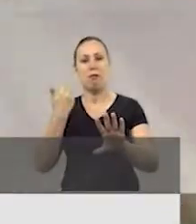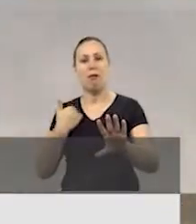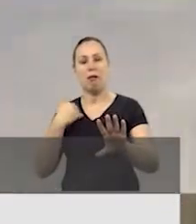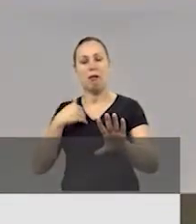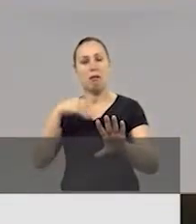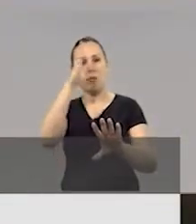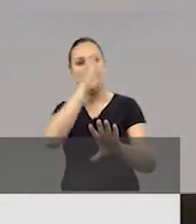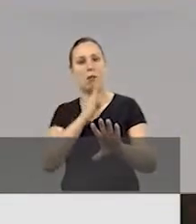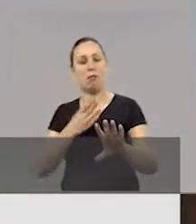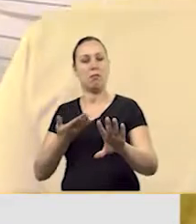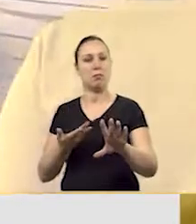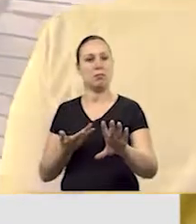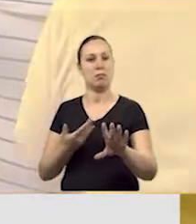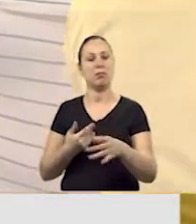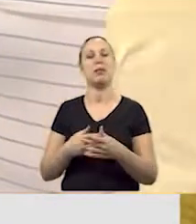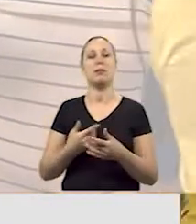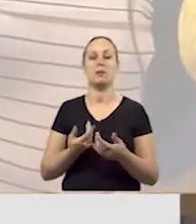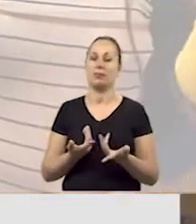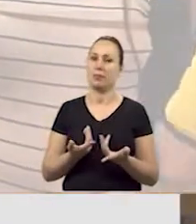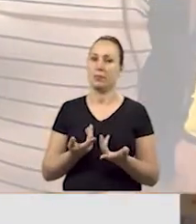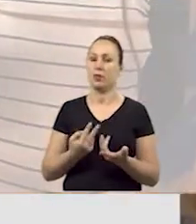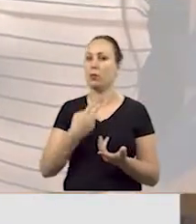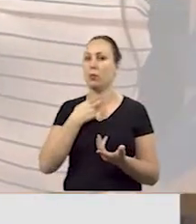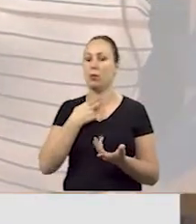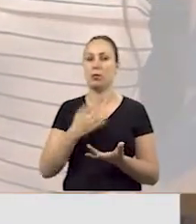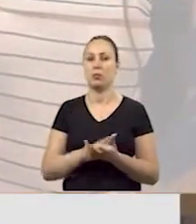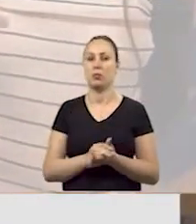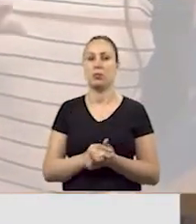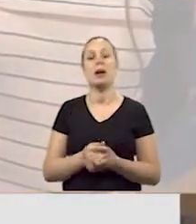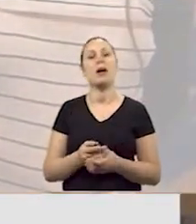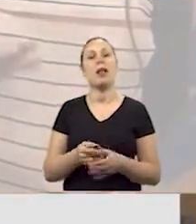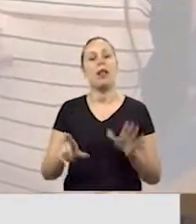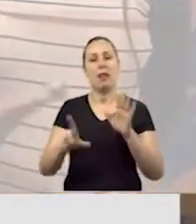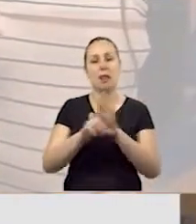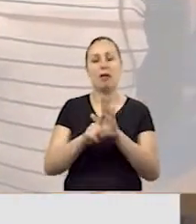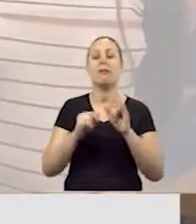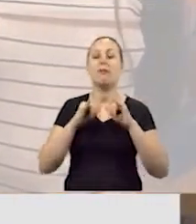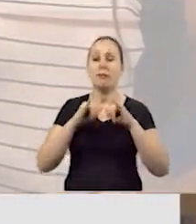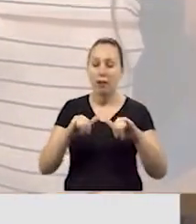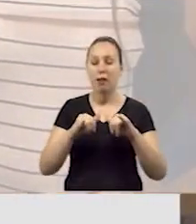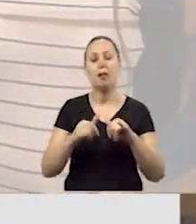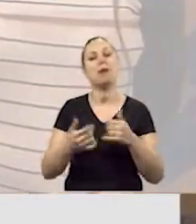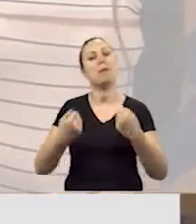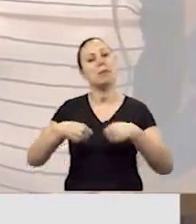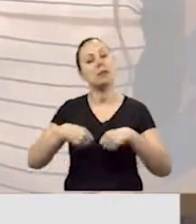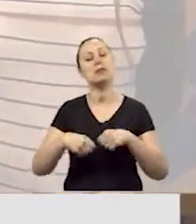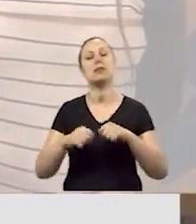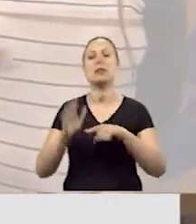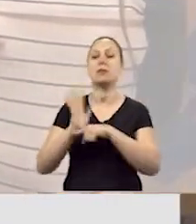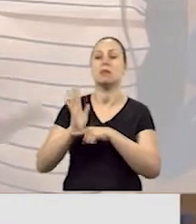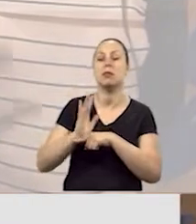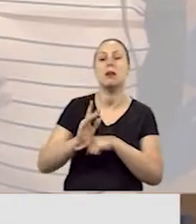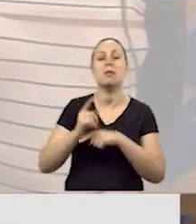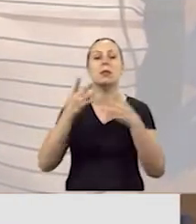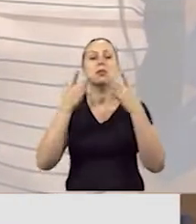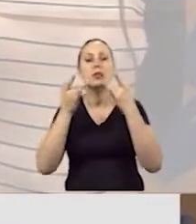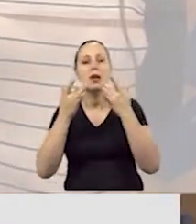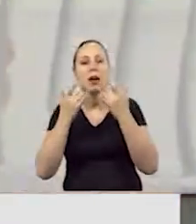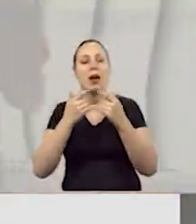para ser assim. A lei brasileira de inclusão determina que a pessoa com deficiência deve ter acesso a programas de televisão, cinema, teatro e outras